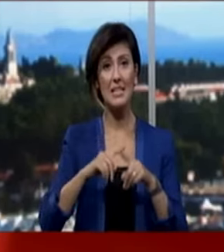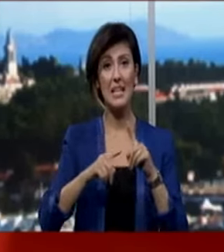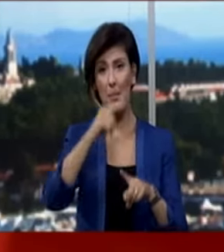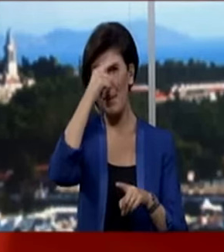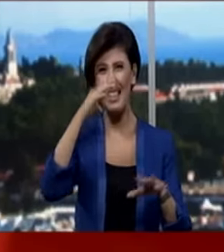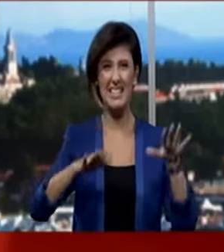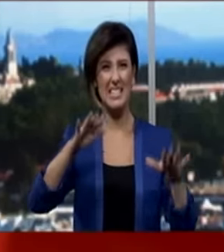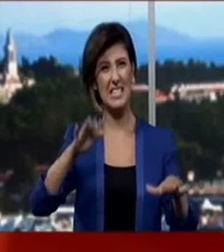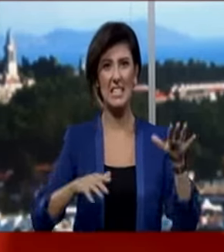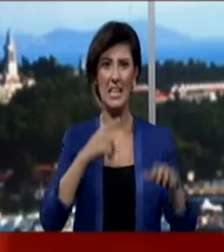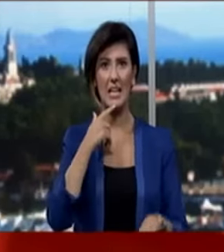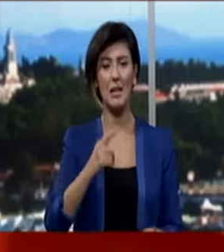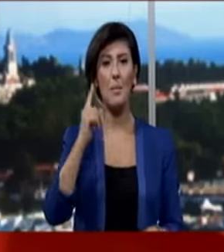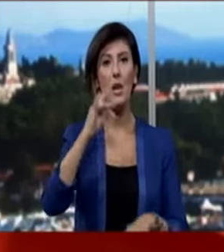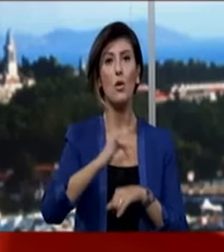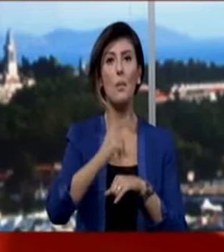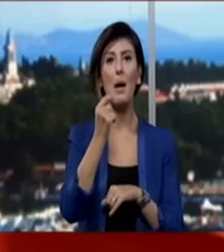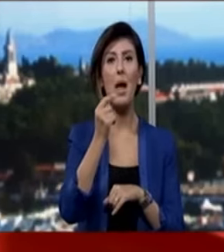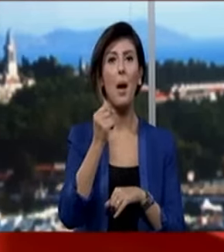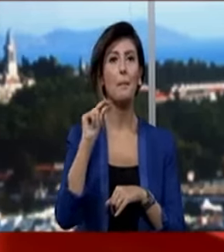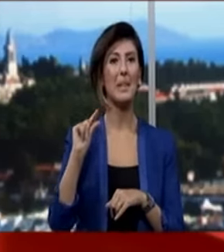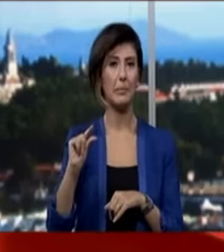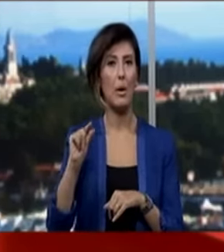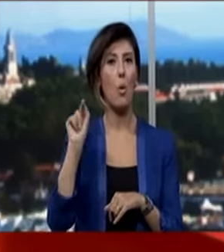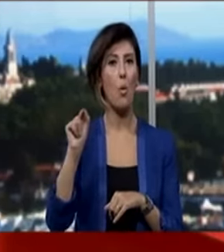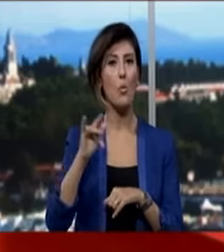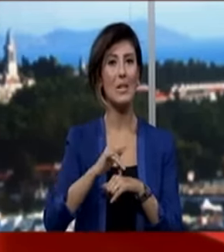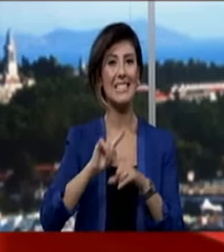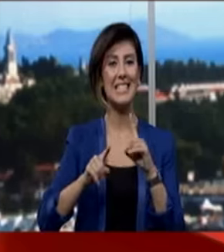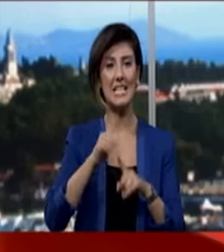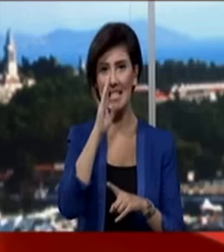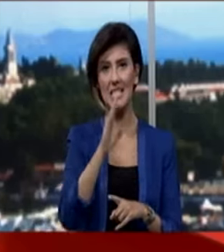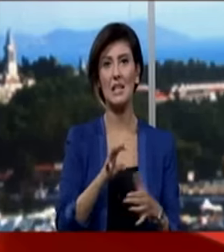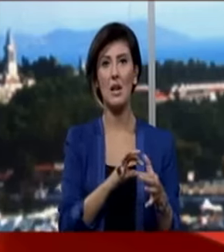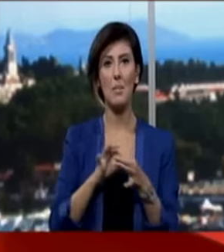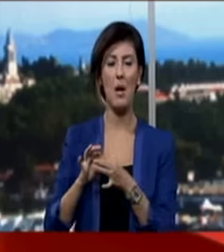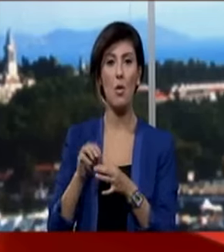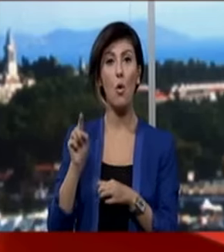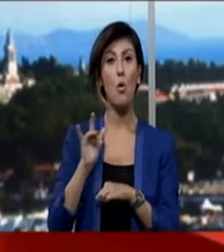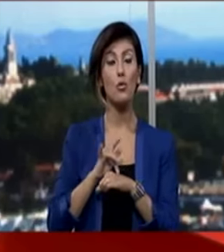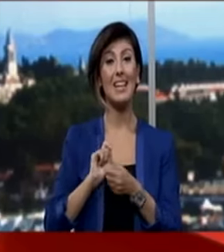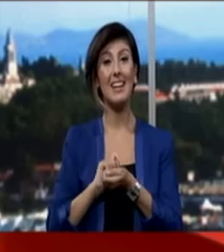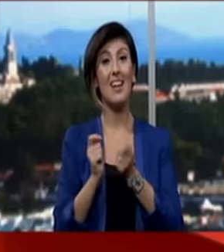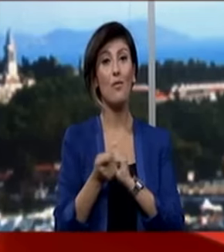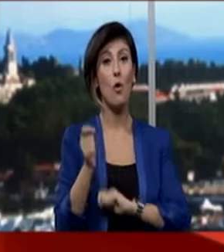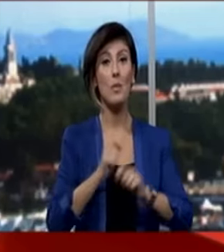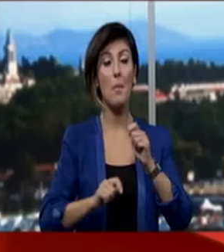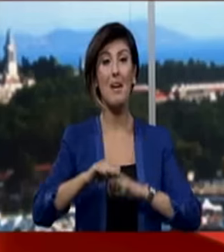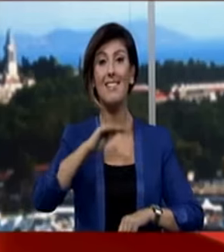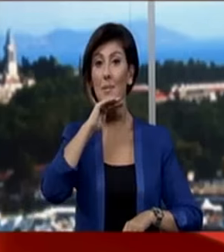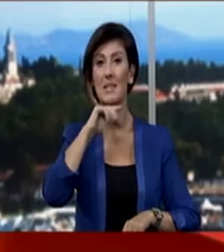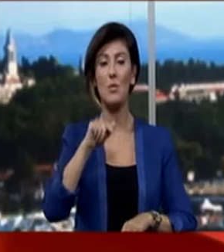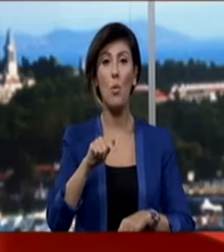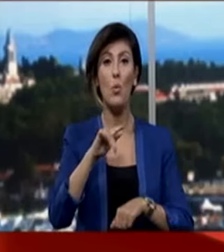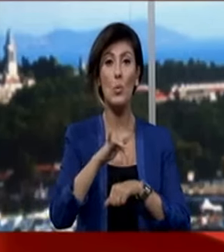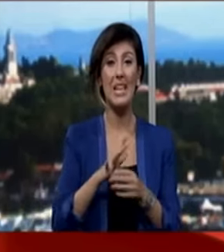belirsizliğe bağladı. Bir ülkenin para birimi o ülkenin siyasi istikrarına bağlı. O ülkenin reform yapma kapasitesine,